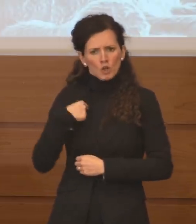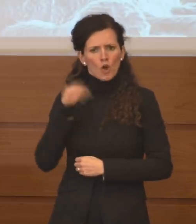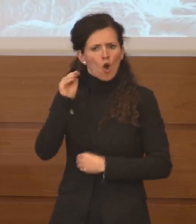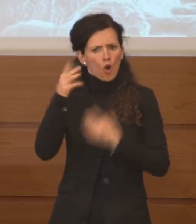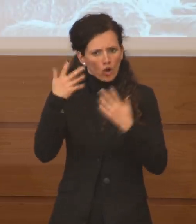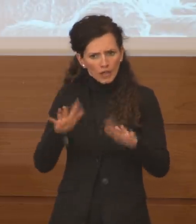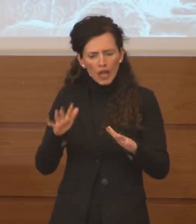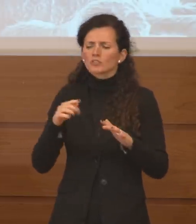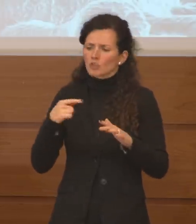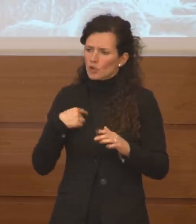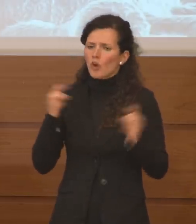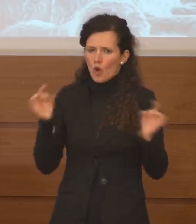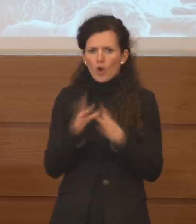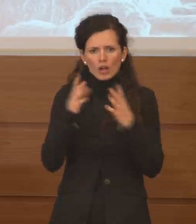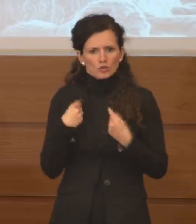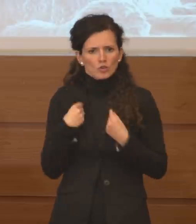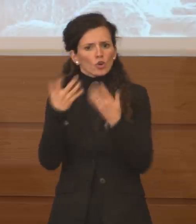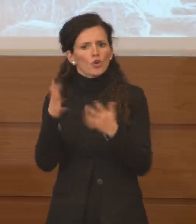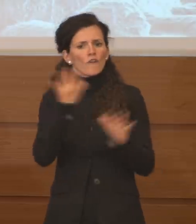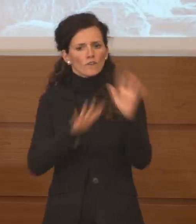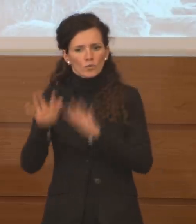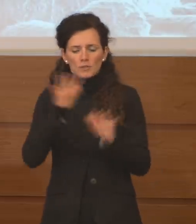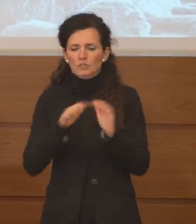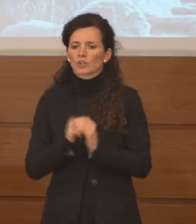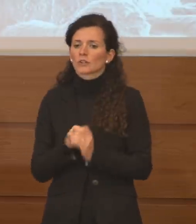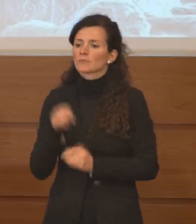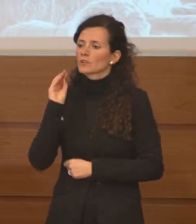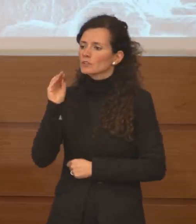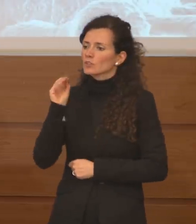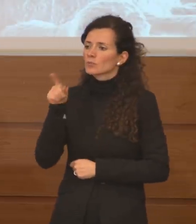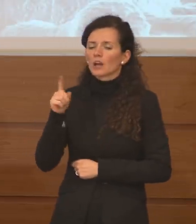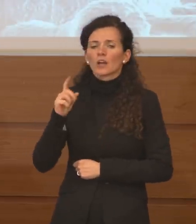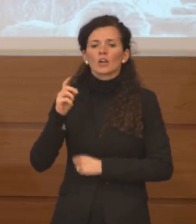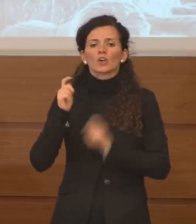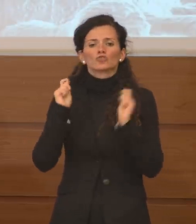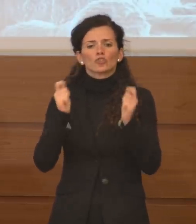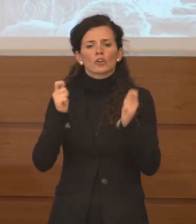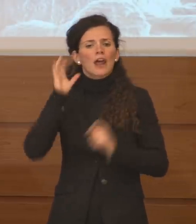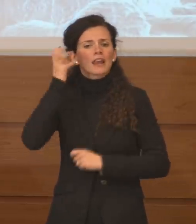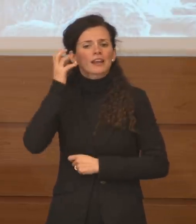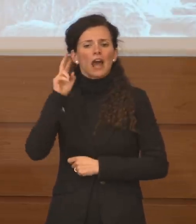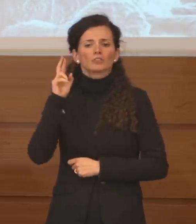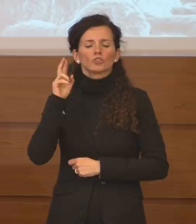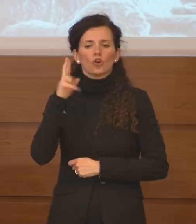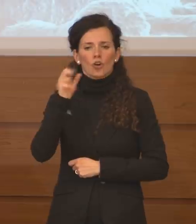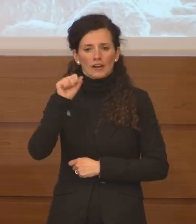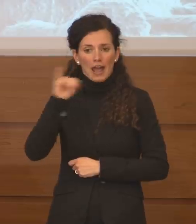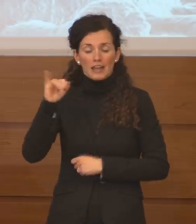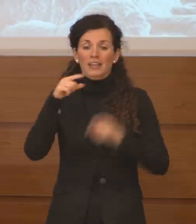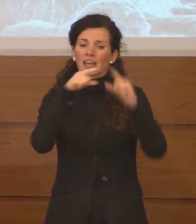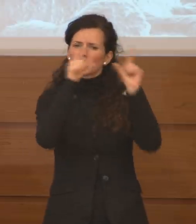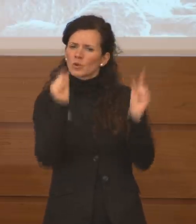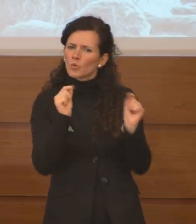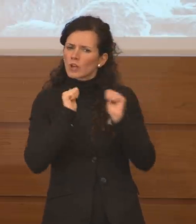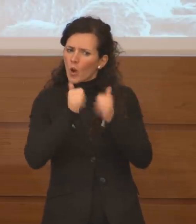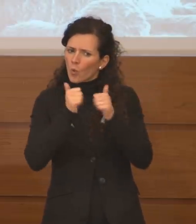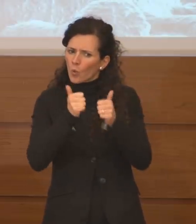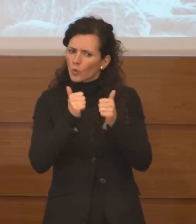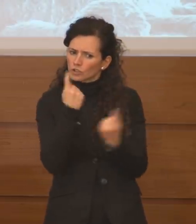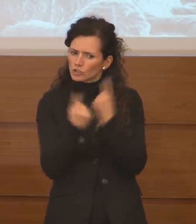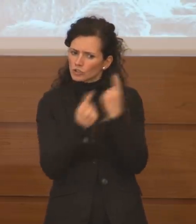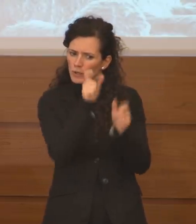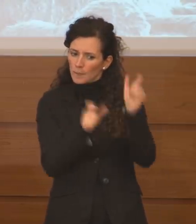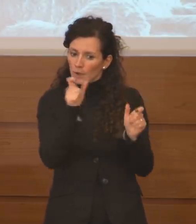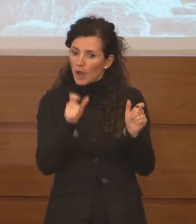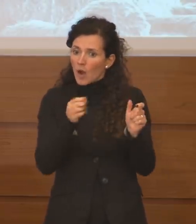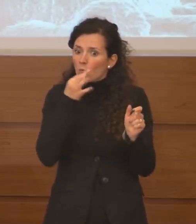ve la daremo. Francesca Malaguti, Giornale Radio Rai. In Liguria sono 11 casi, si può parlare di